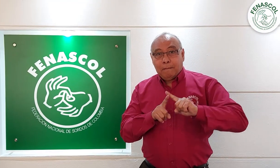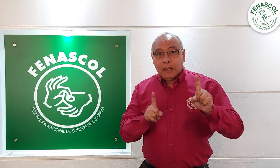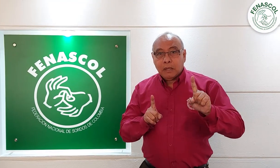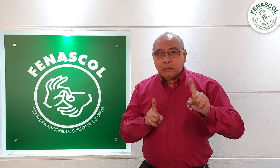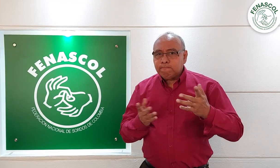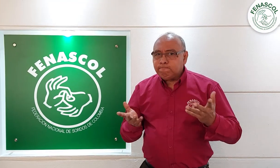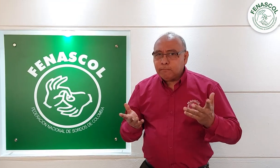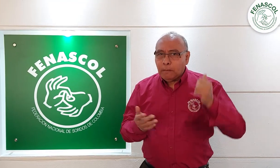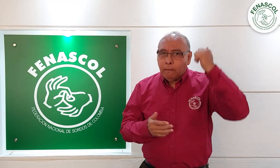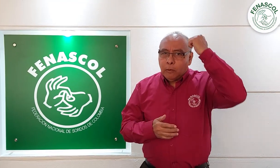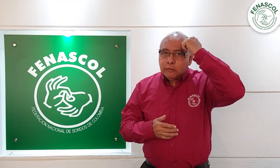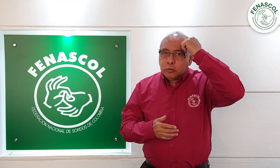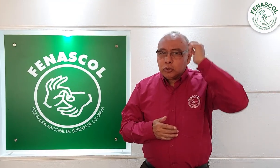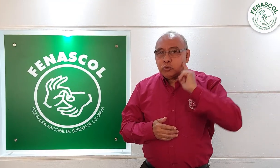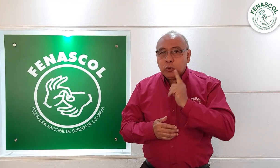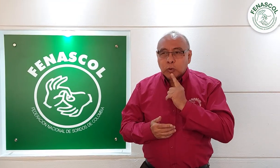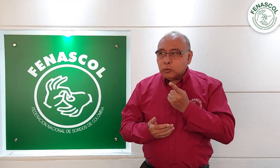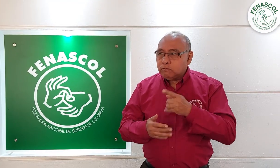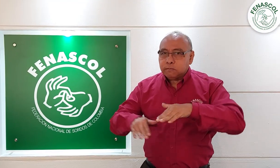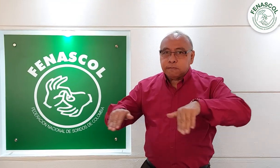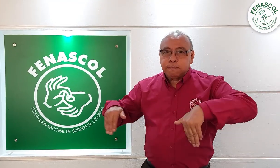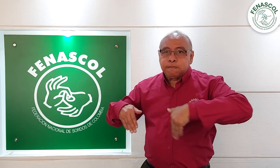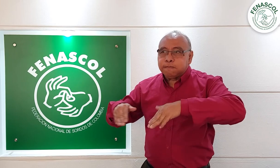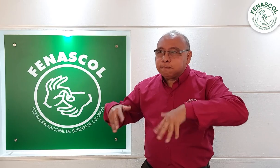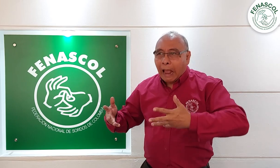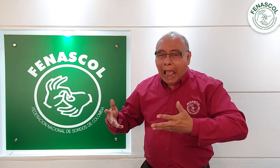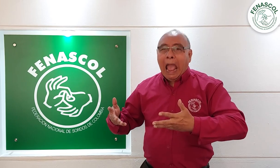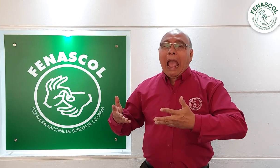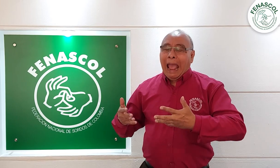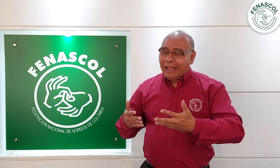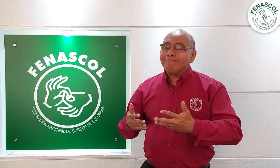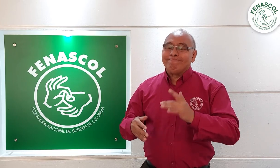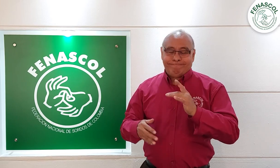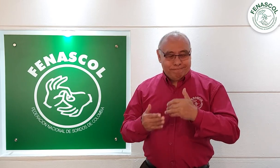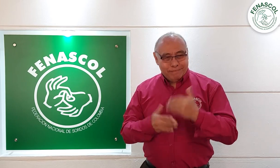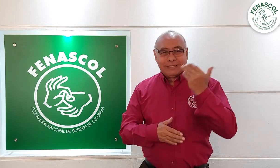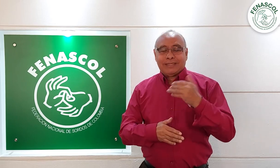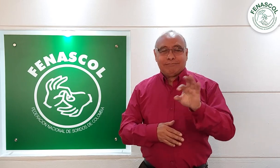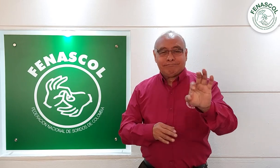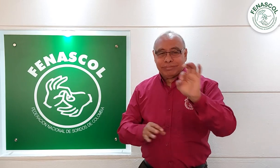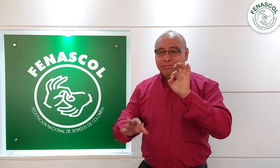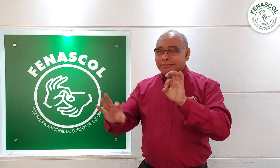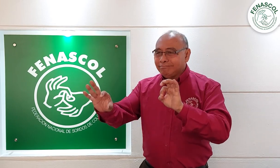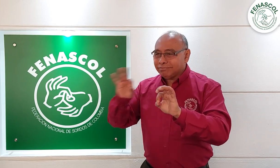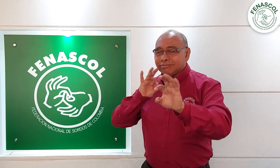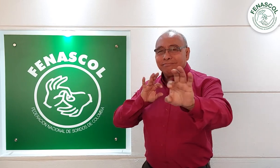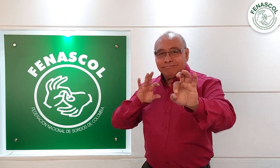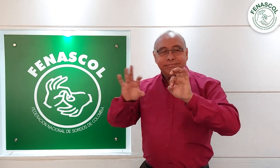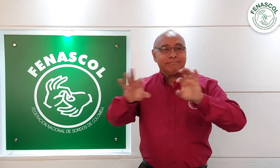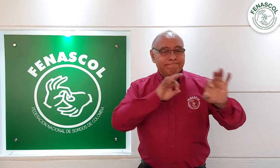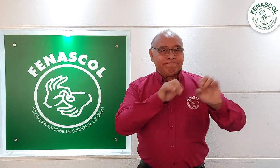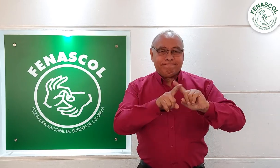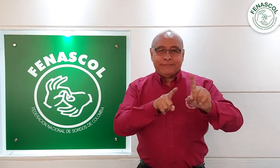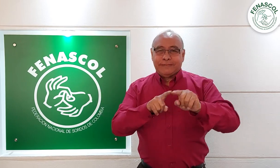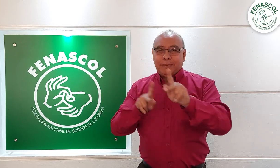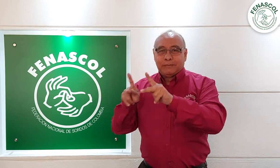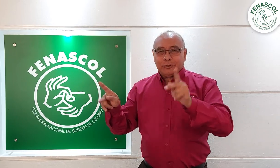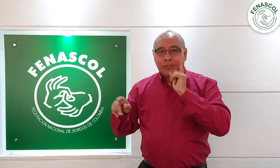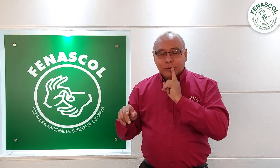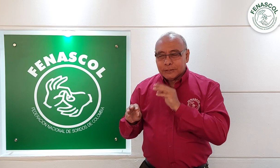Dada la necesidad, se realizó formación a instructores sordos para que pudieran enseñar su lengua, conociendo a fondo su